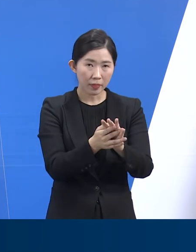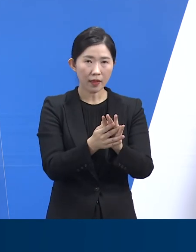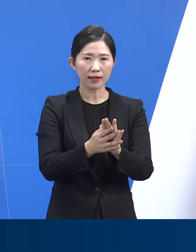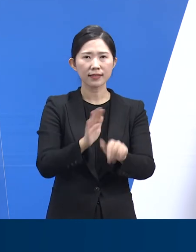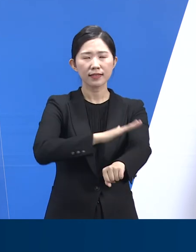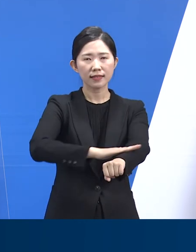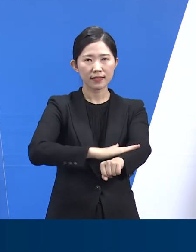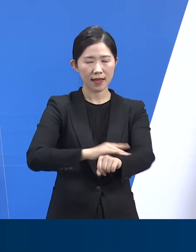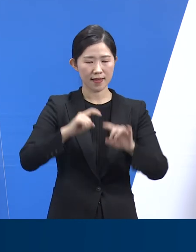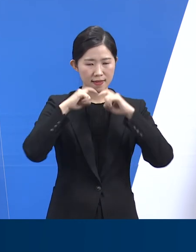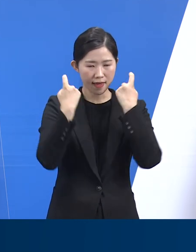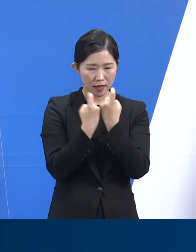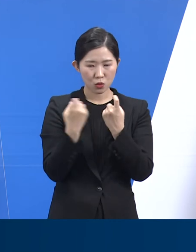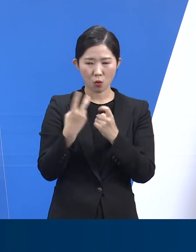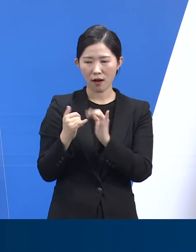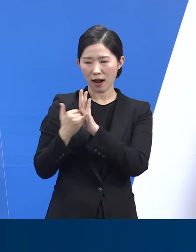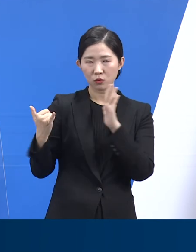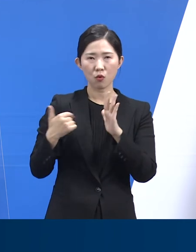노력해 주시기 바랍니다.